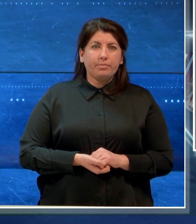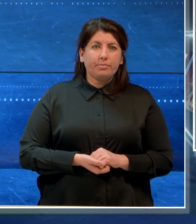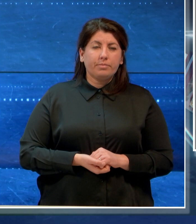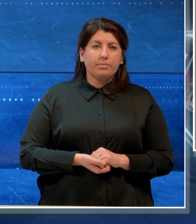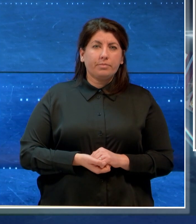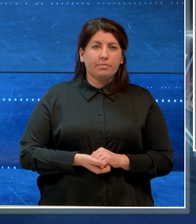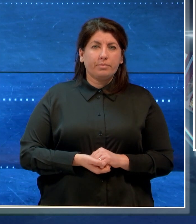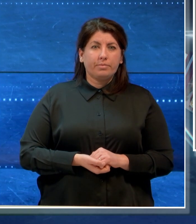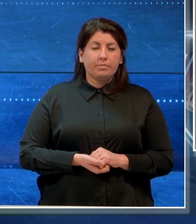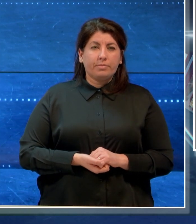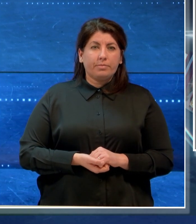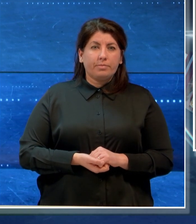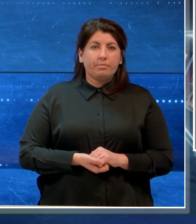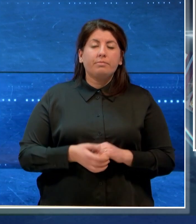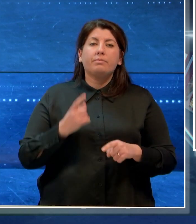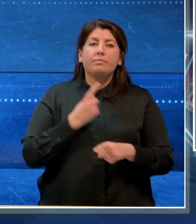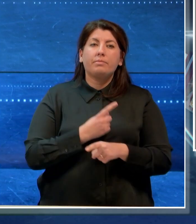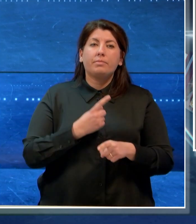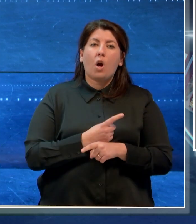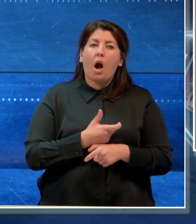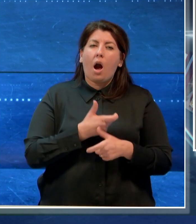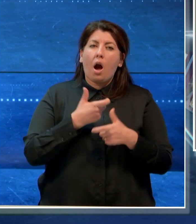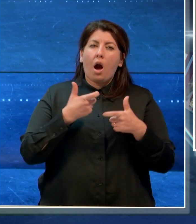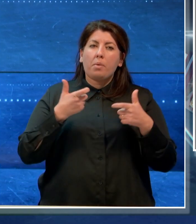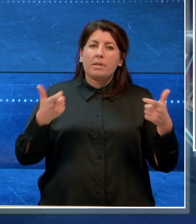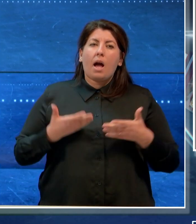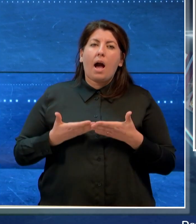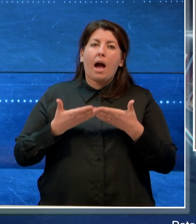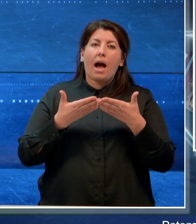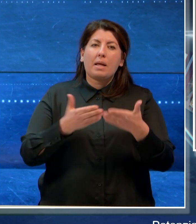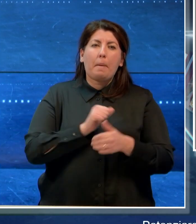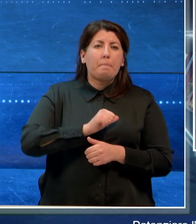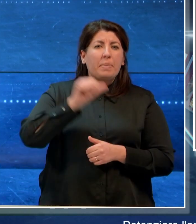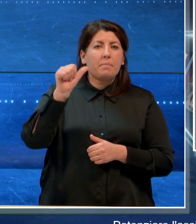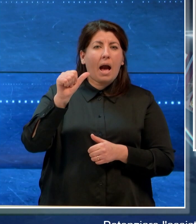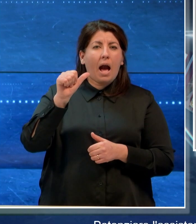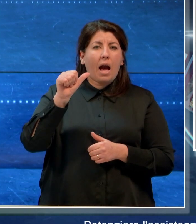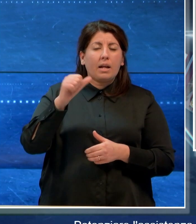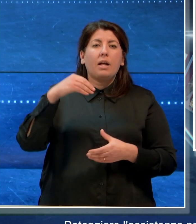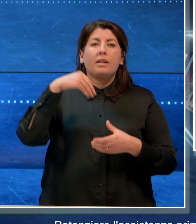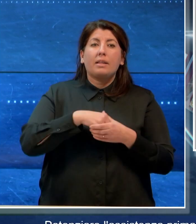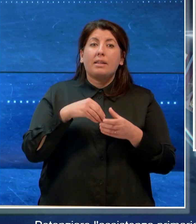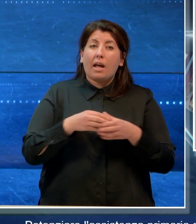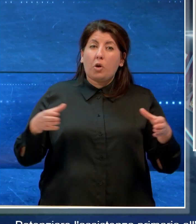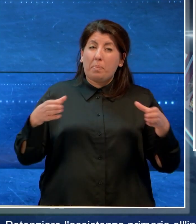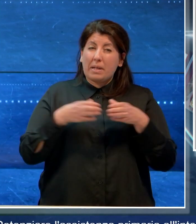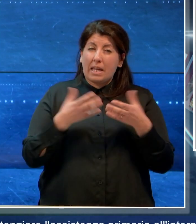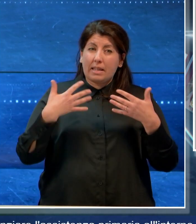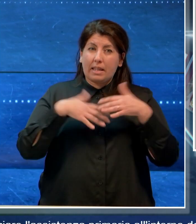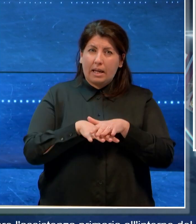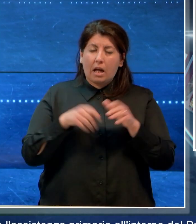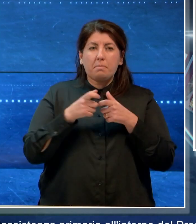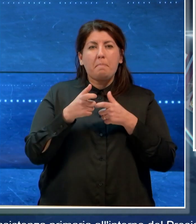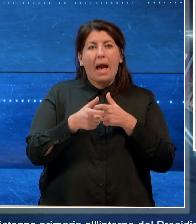Potenziare l'assistenza primaria all'interno del presidio integrato di Terlizi